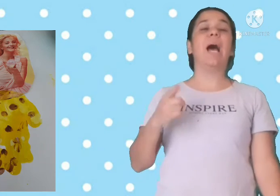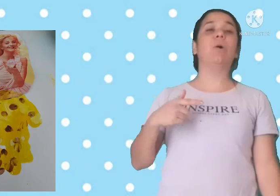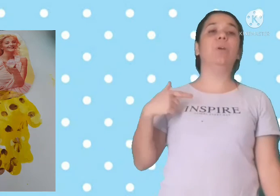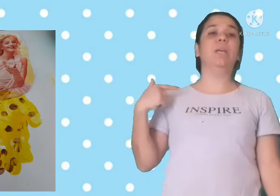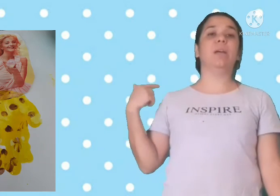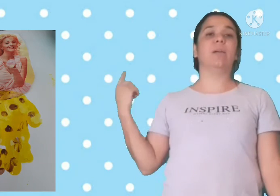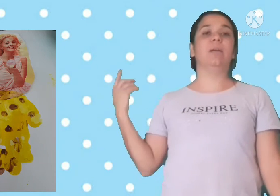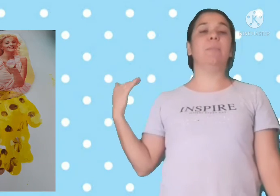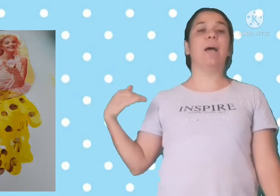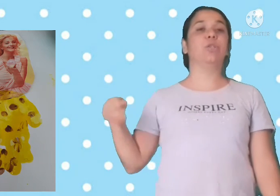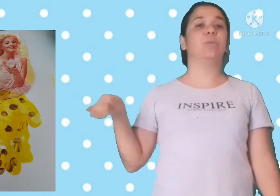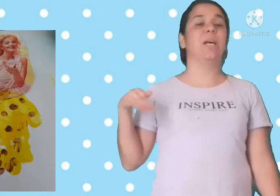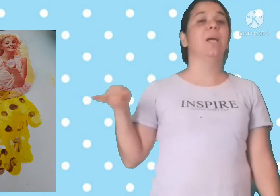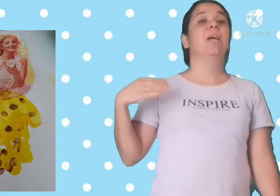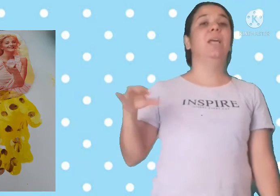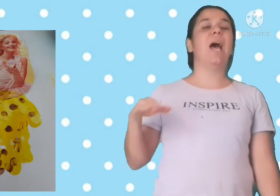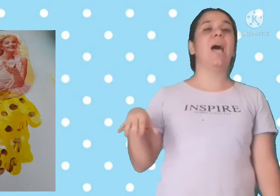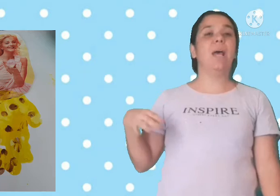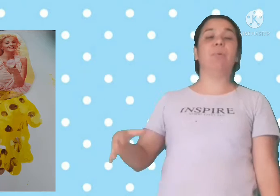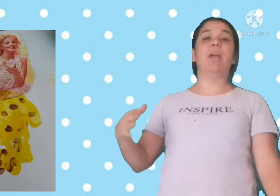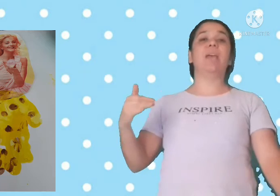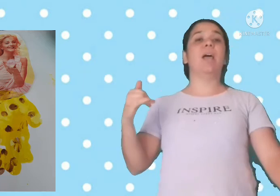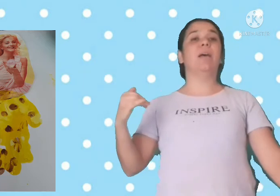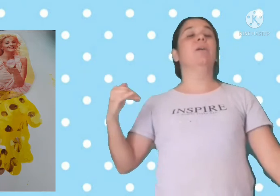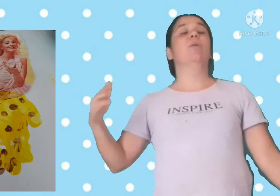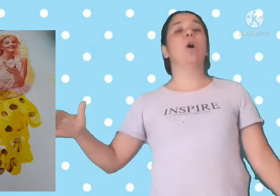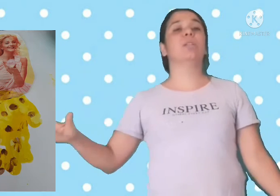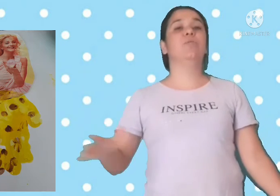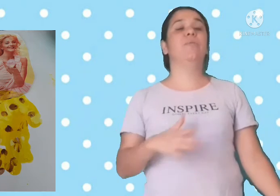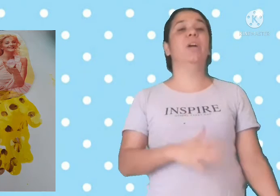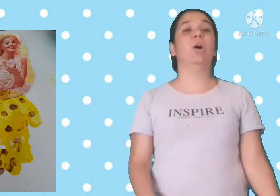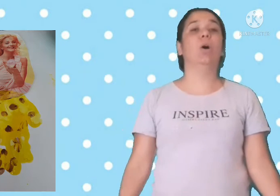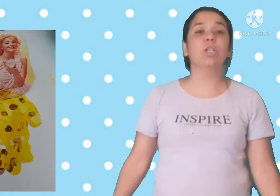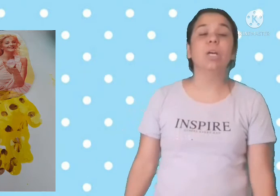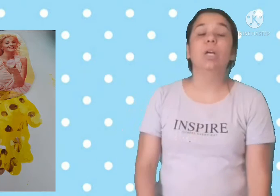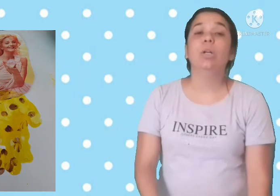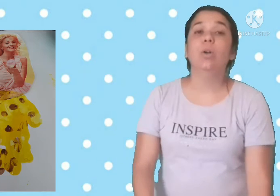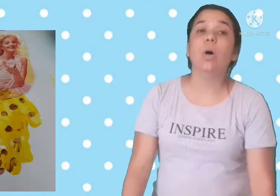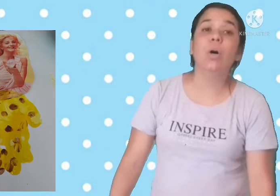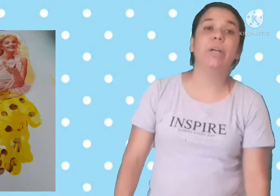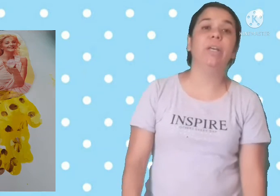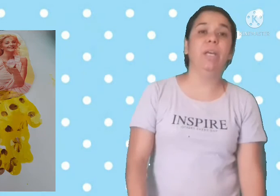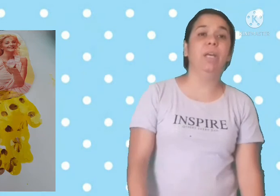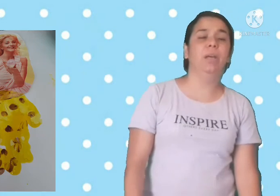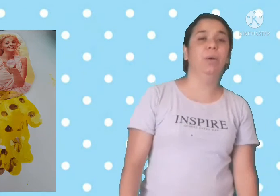aguinha embaixo da Iara, porque a Iara gosta de viver na onde? No rio.